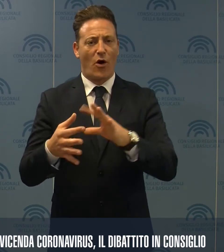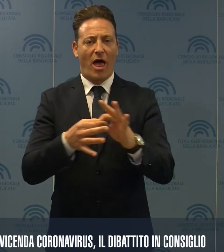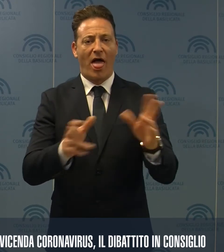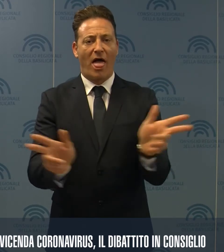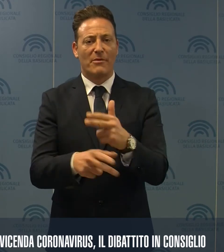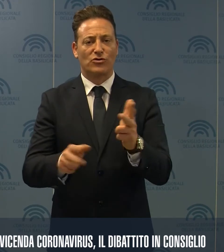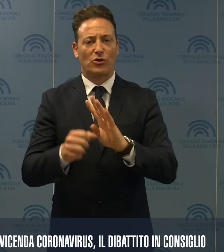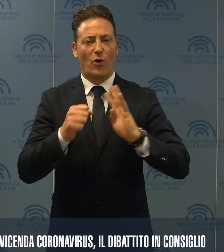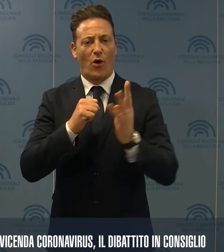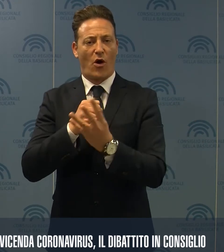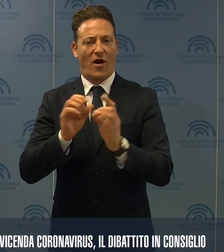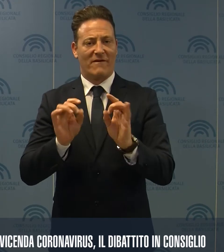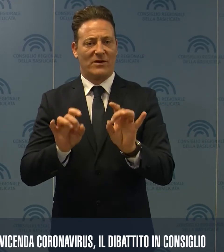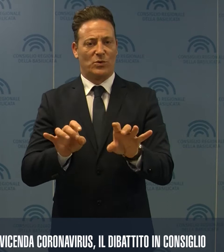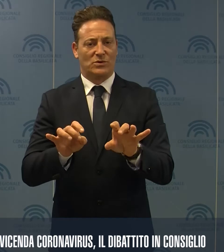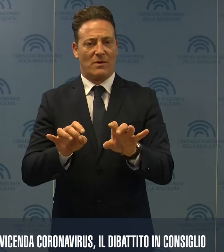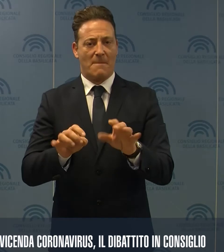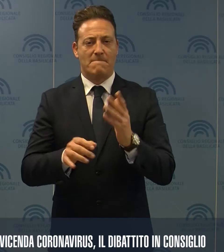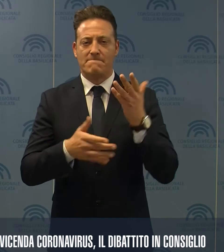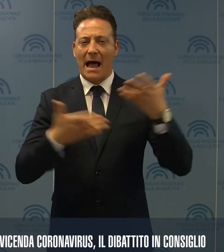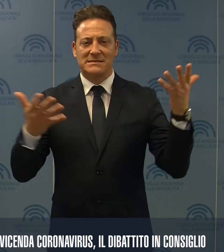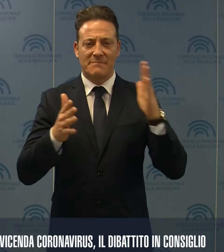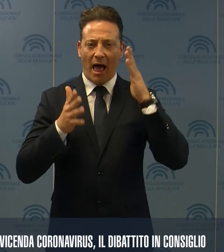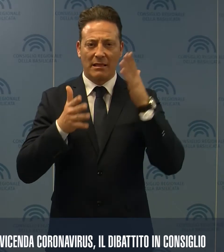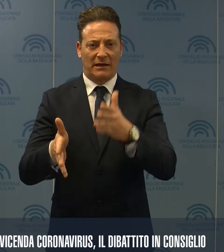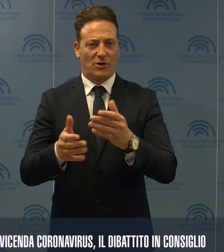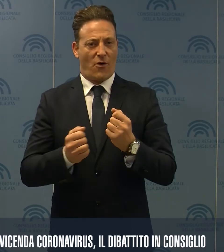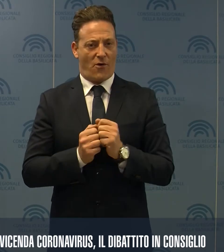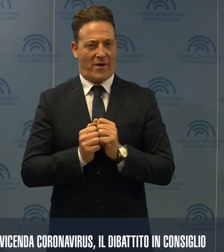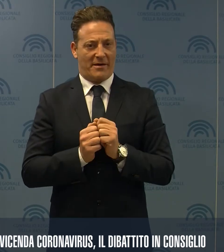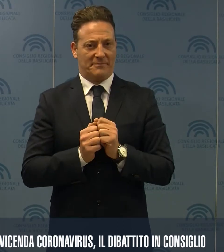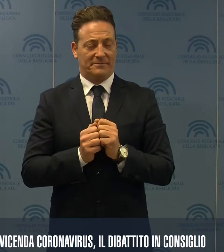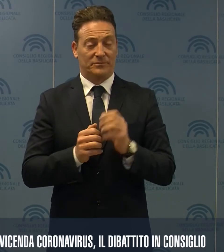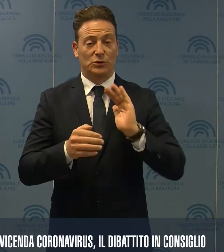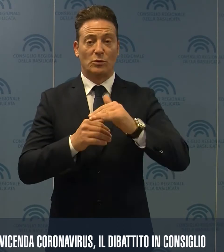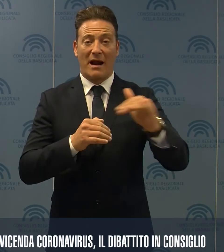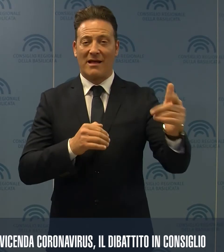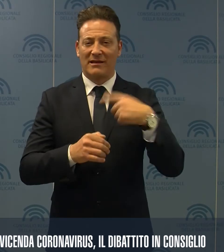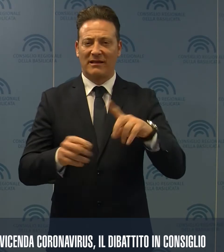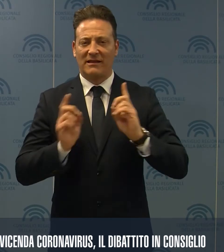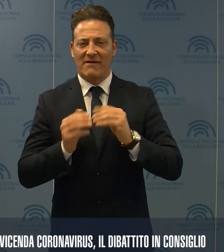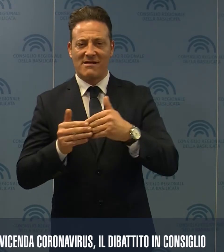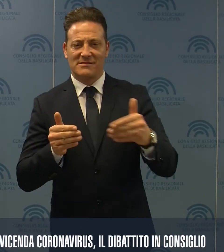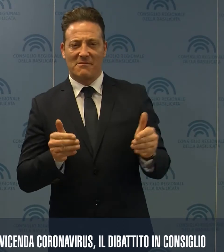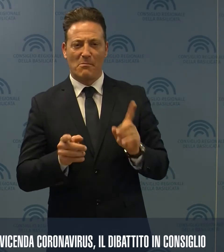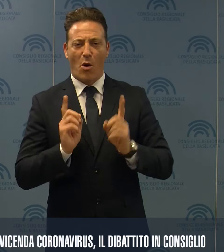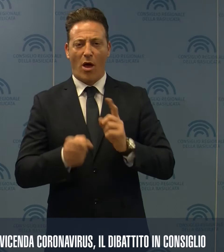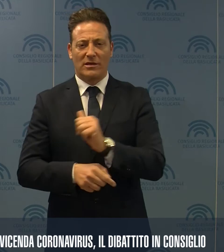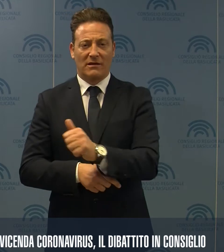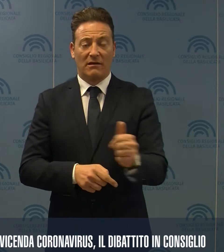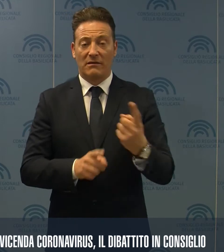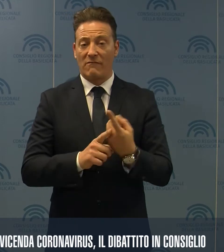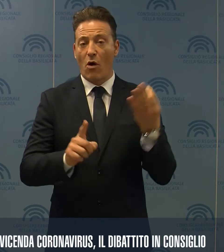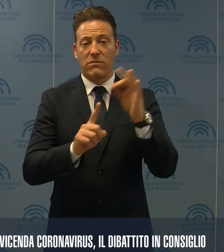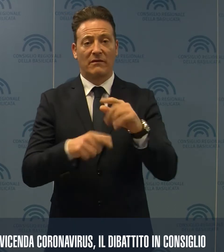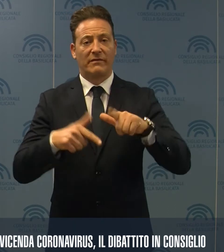'emergenza coronavirus con la massima attenzione possibile, superando gli steccati politici e mettendo al